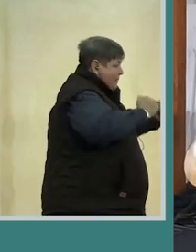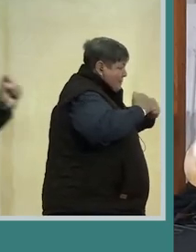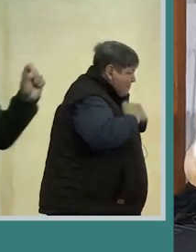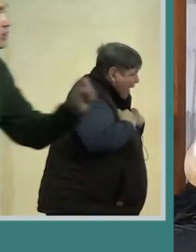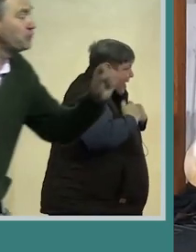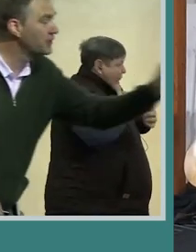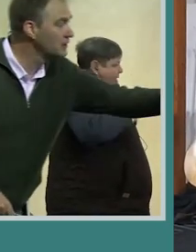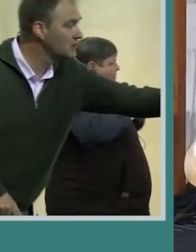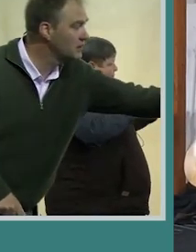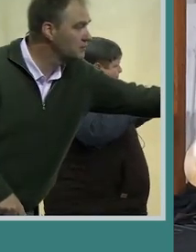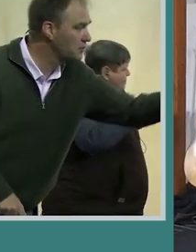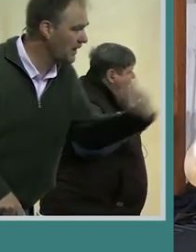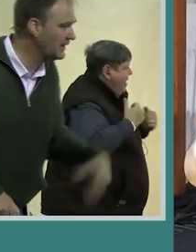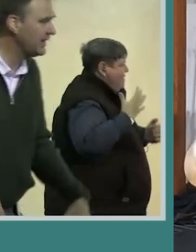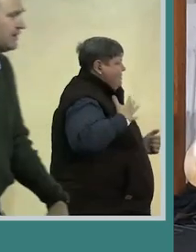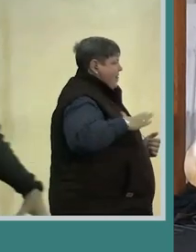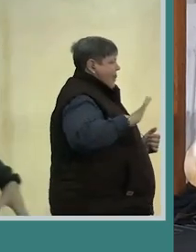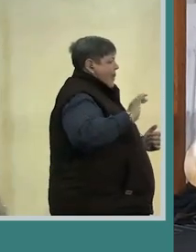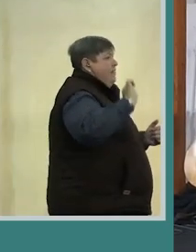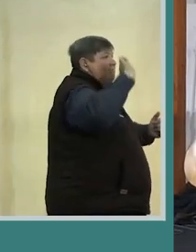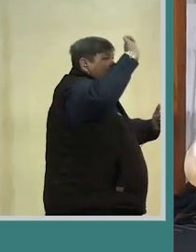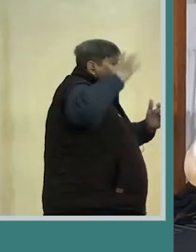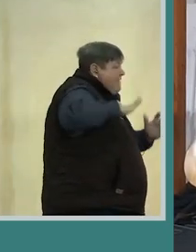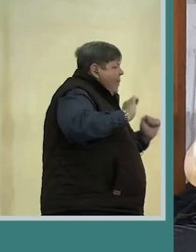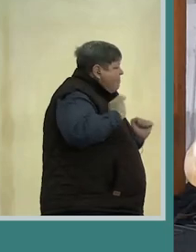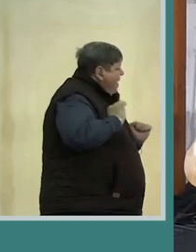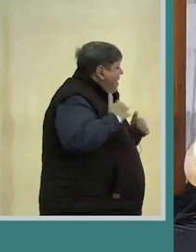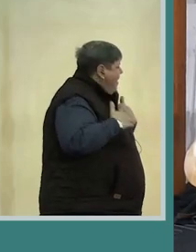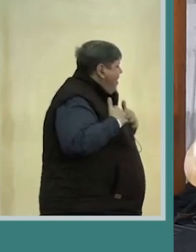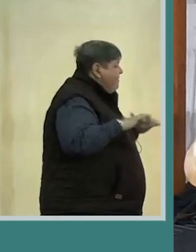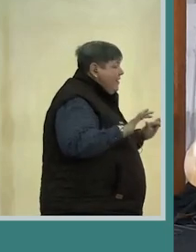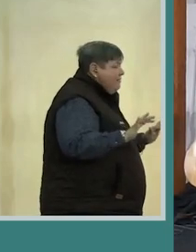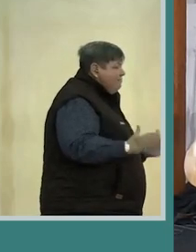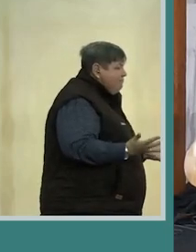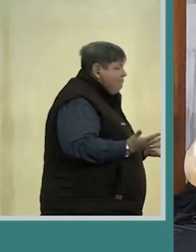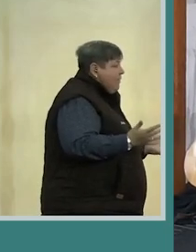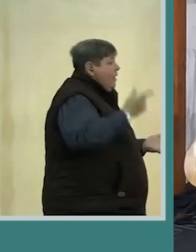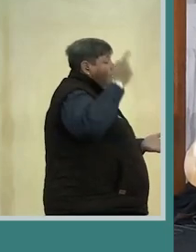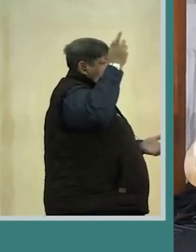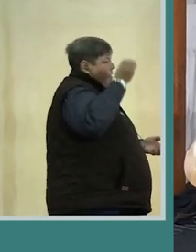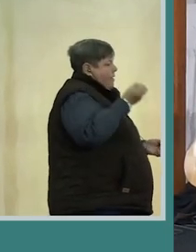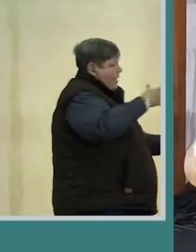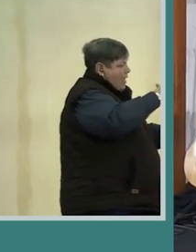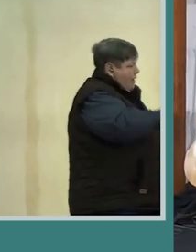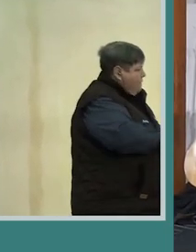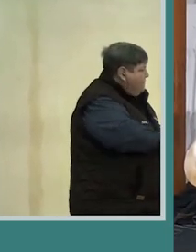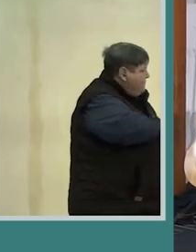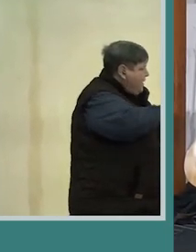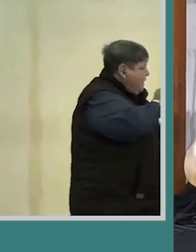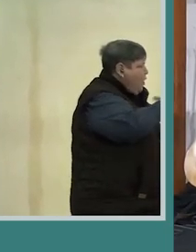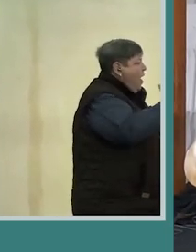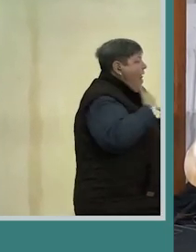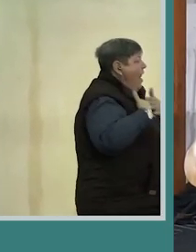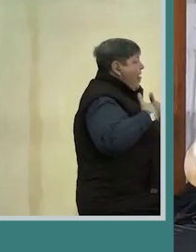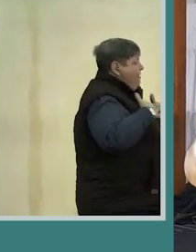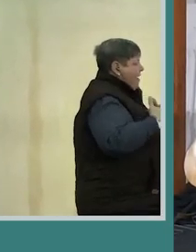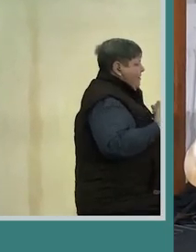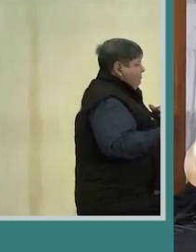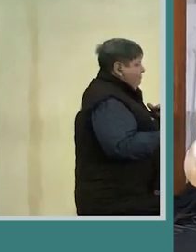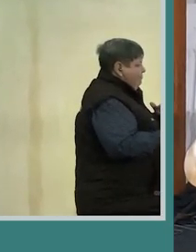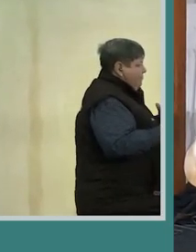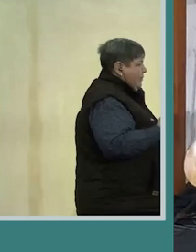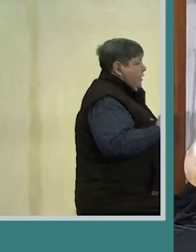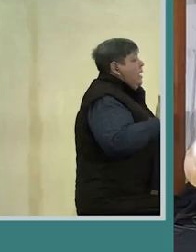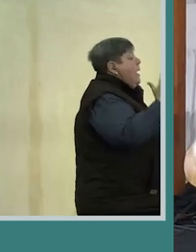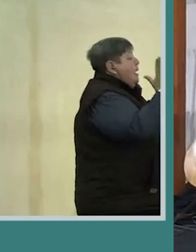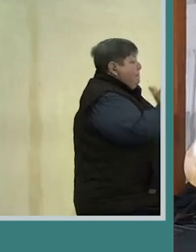wees my ee wil vir my lewe en dit gaan vir jou groot vertrouwe gree om mee te lewe so bid jers doen dan sê